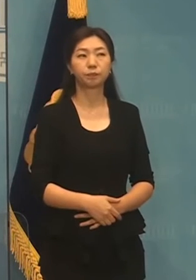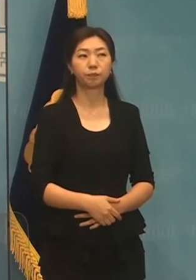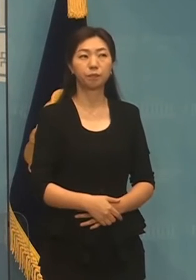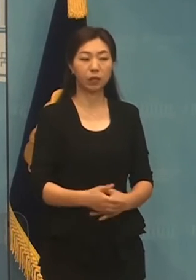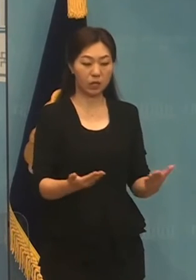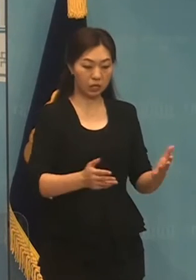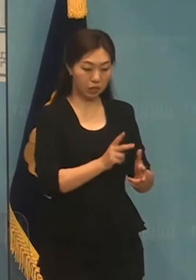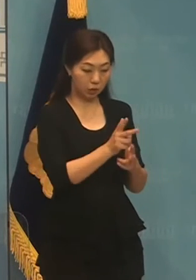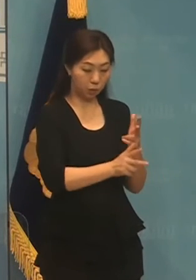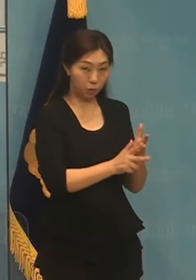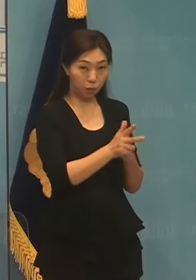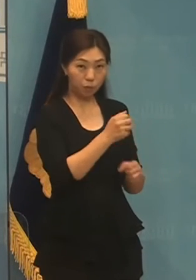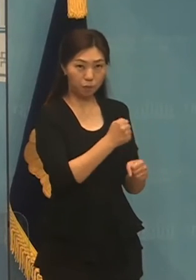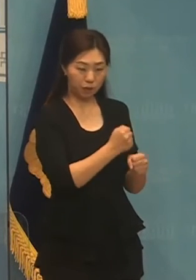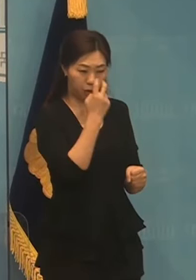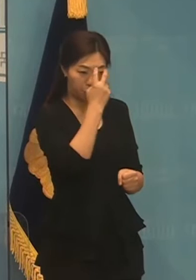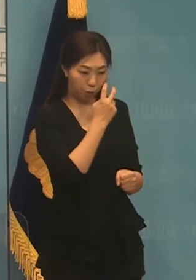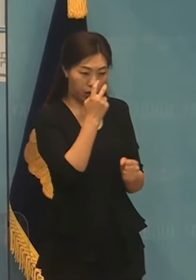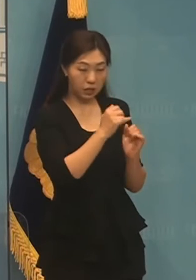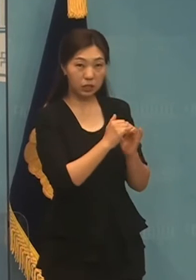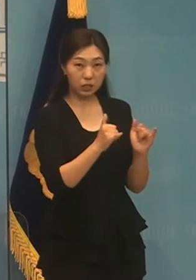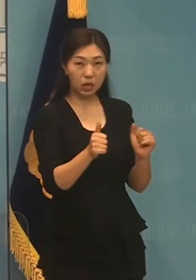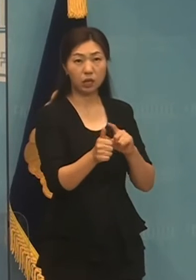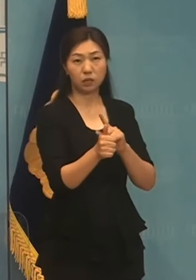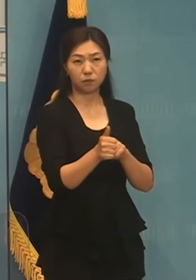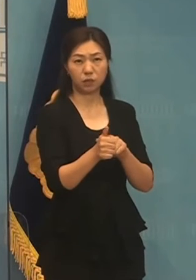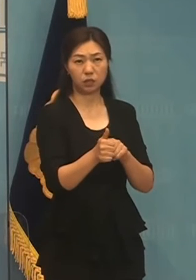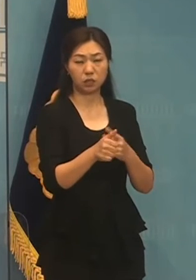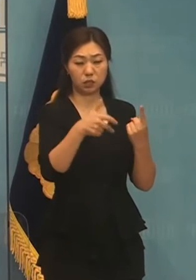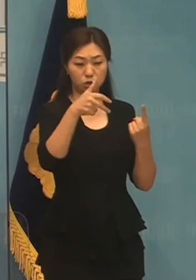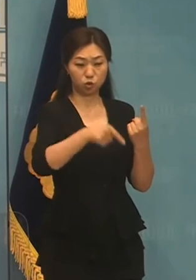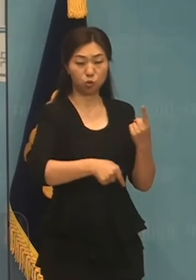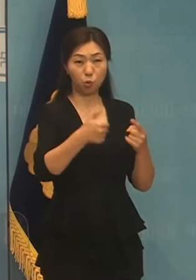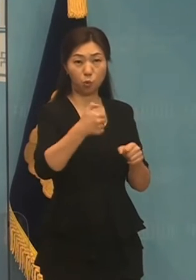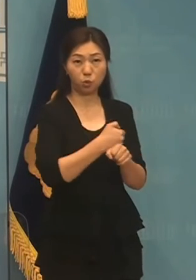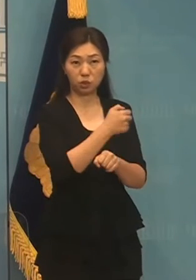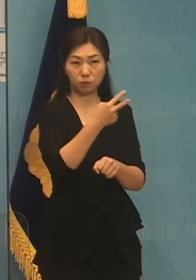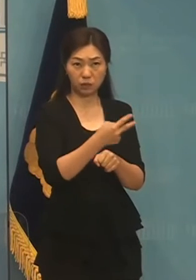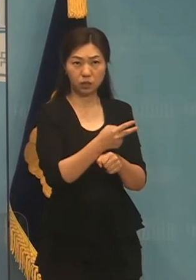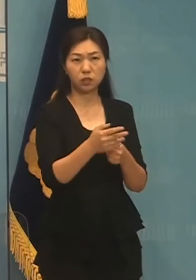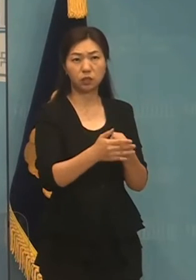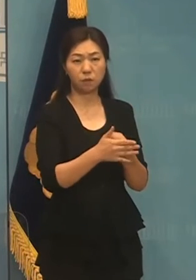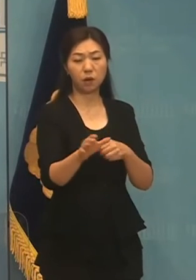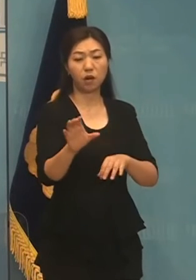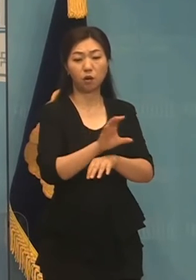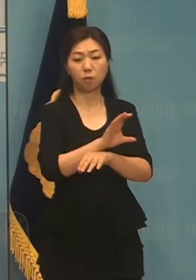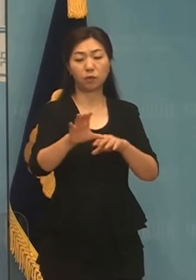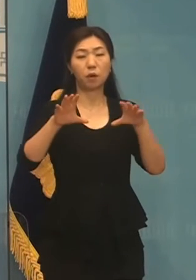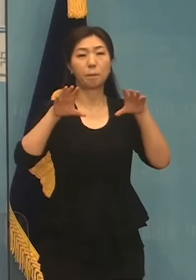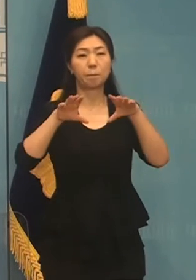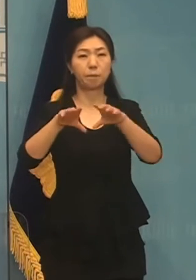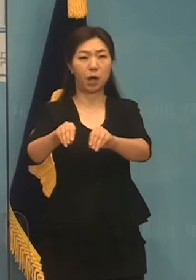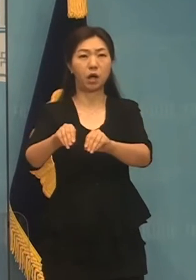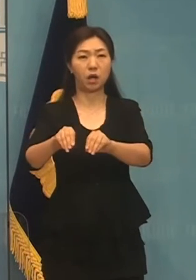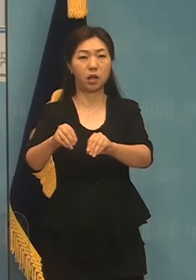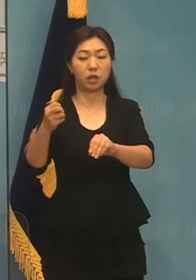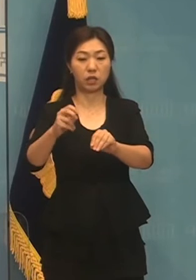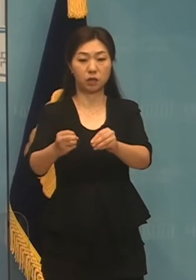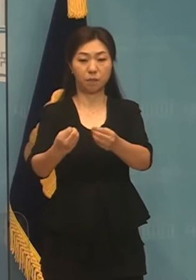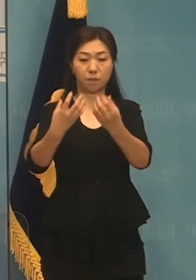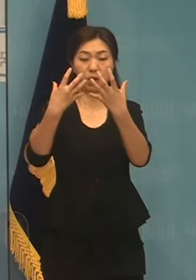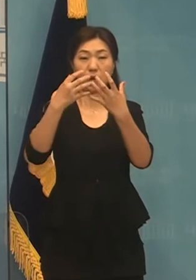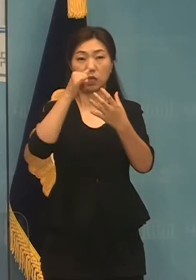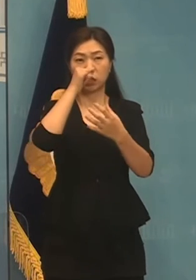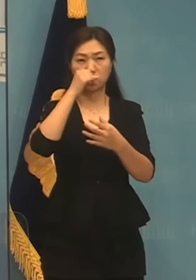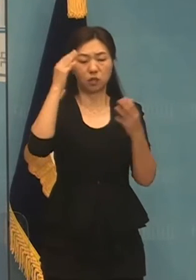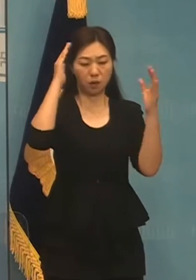생산관리자 A씨는 주 52시간 규제로 셧다운된 회사 컴퓨터가 다시 켜지는 자정까지